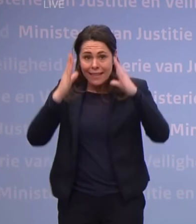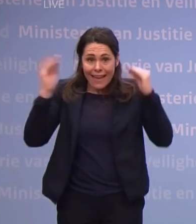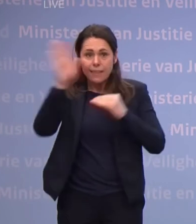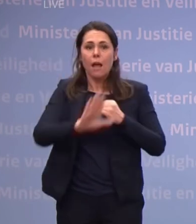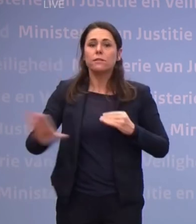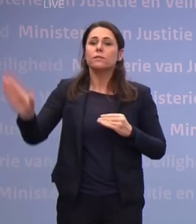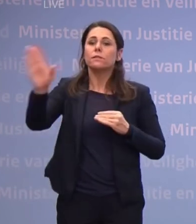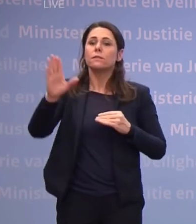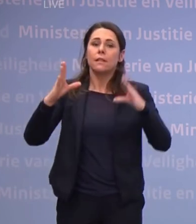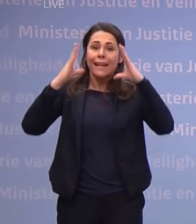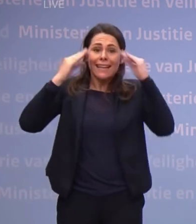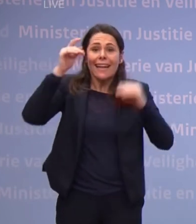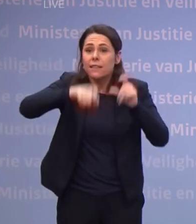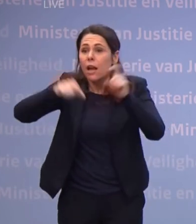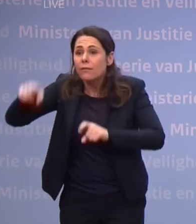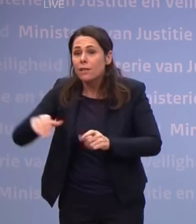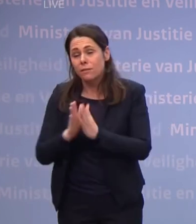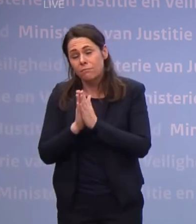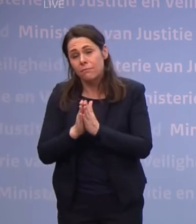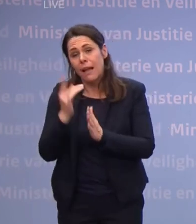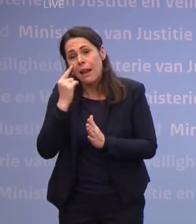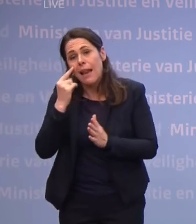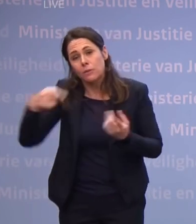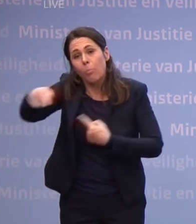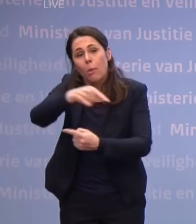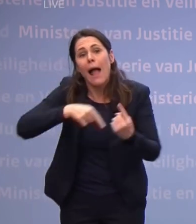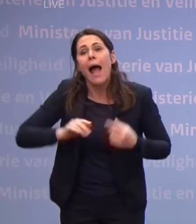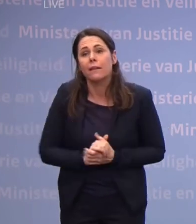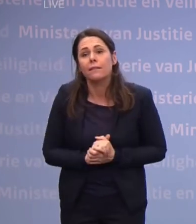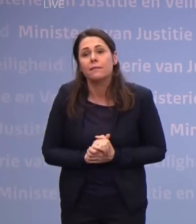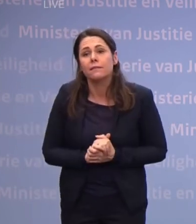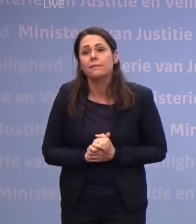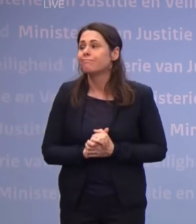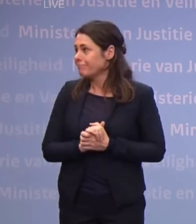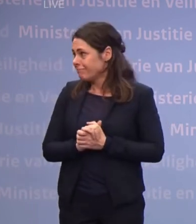Nederland, Nederlanders, let een beetje op elkaar. Goed, dank u wel.